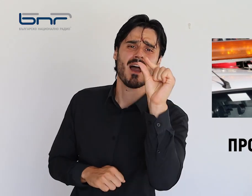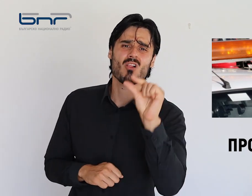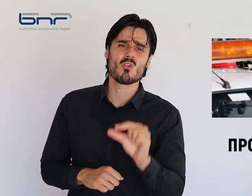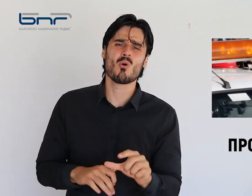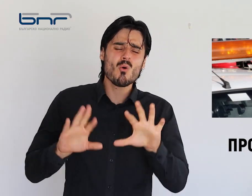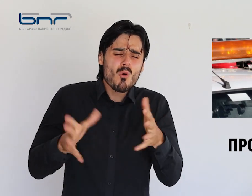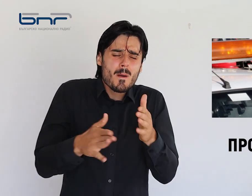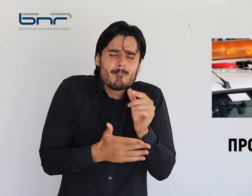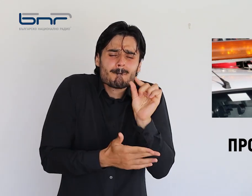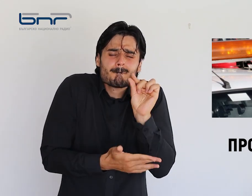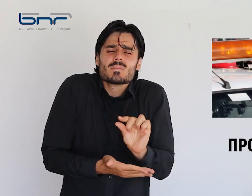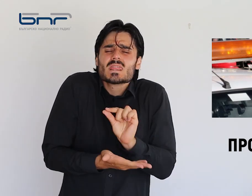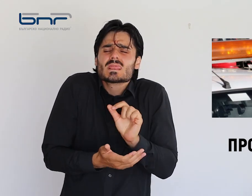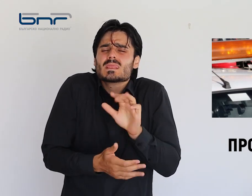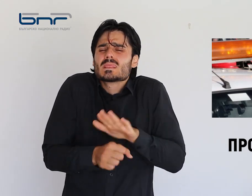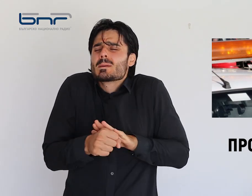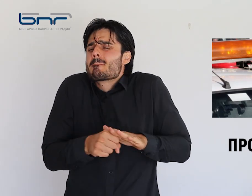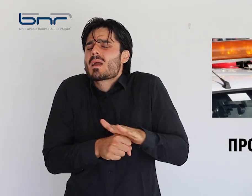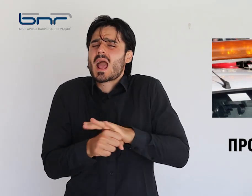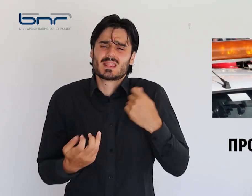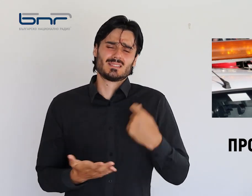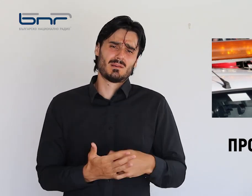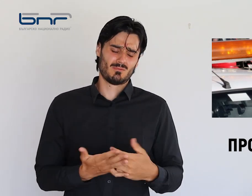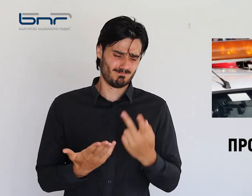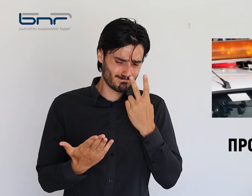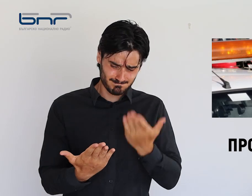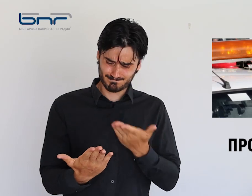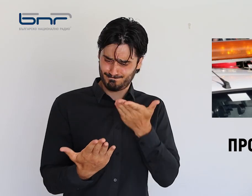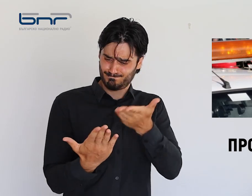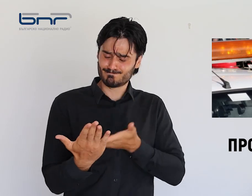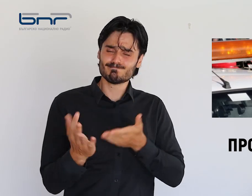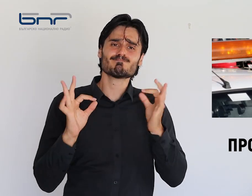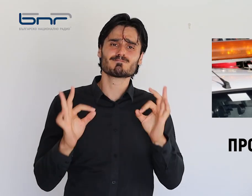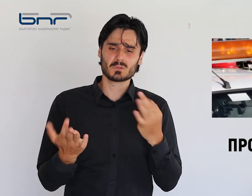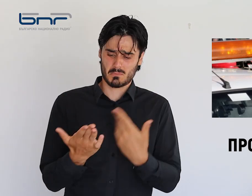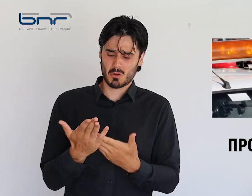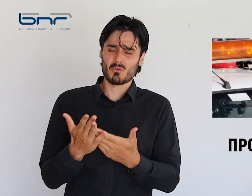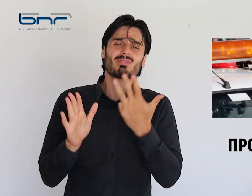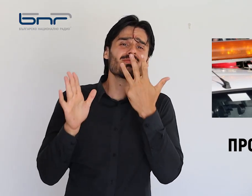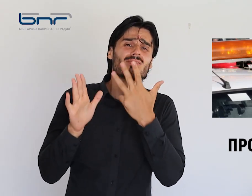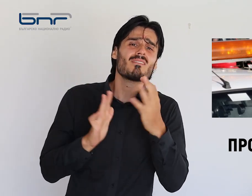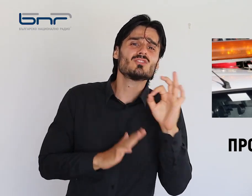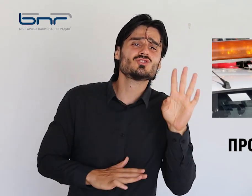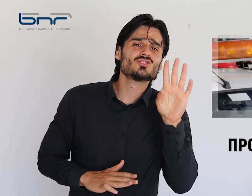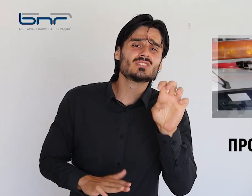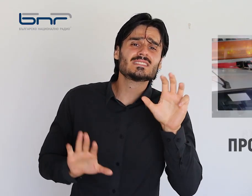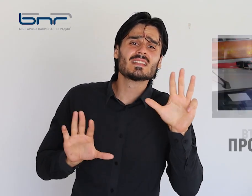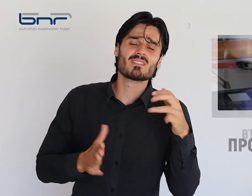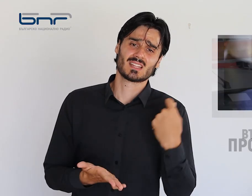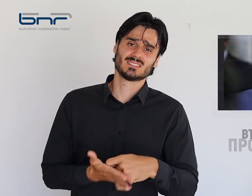граничат с минималната заплата. Ето, например, тук е инспектор 949 лева заплата.